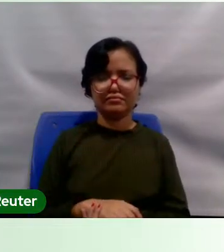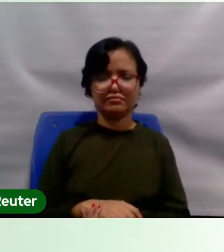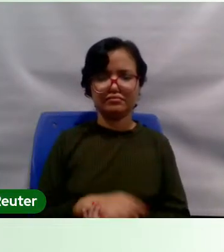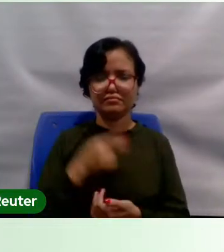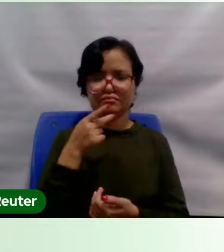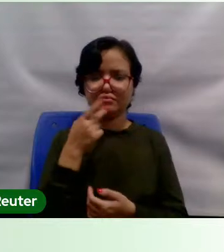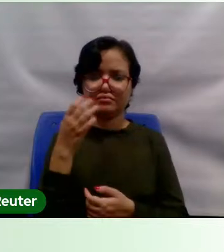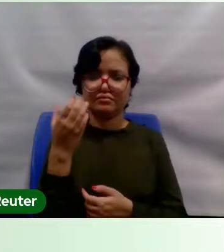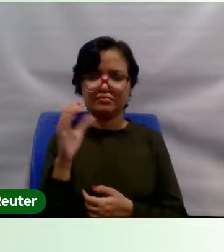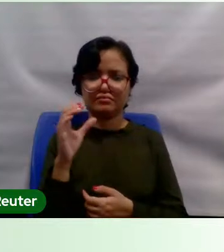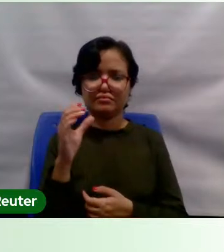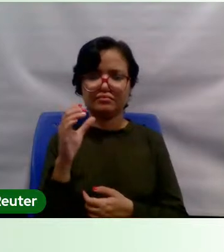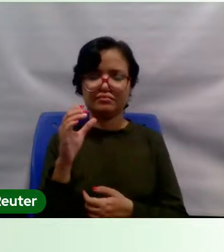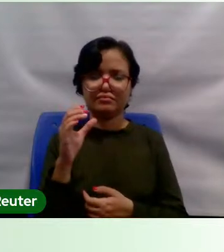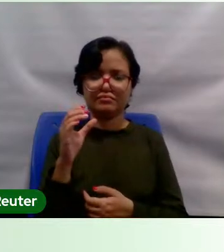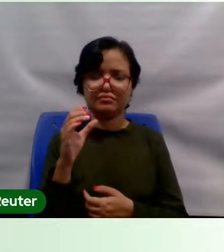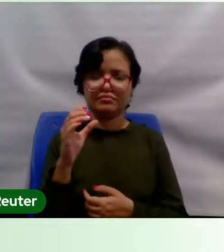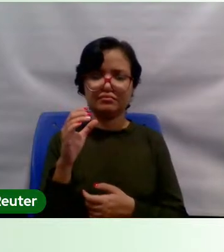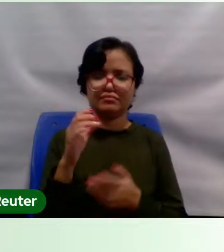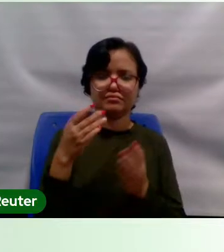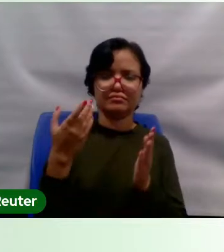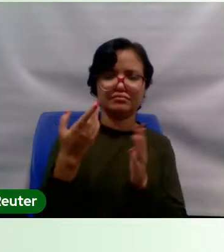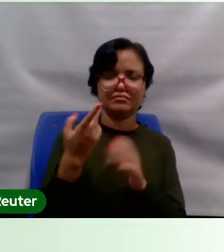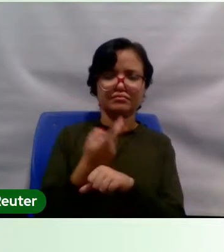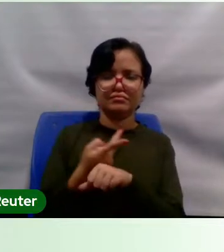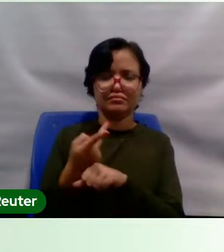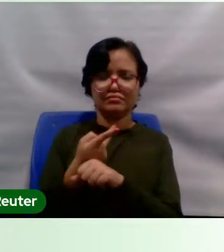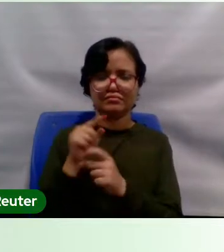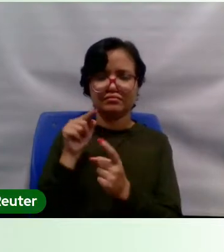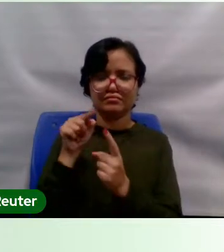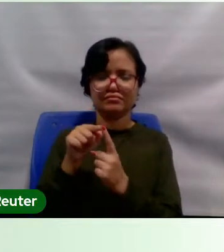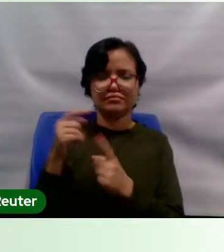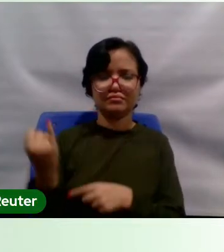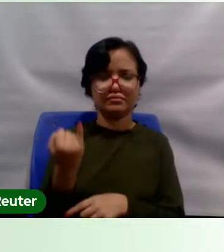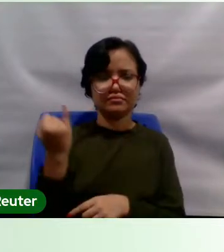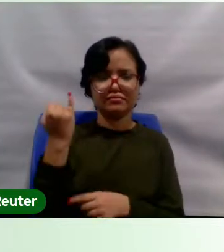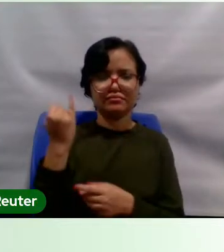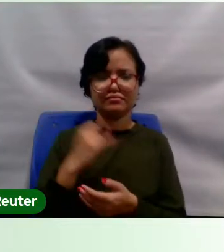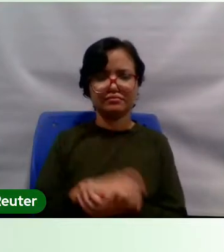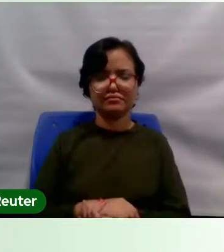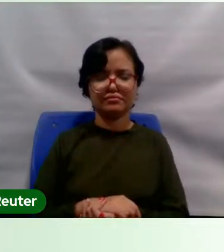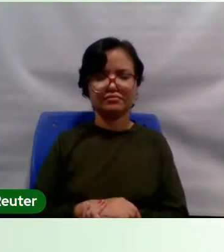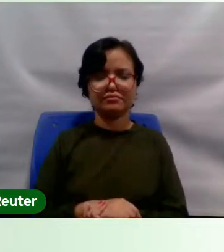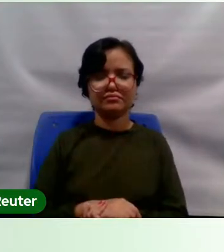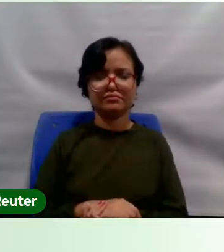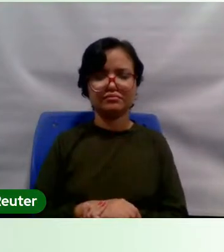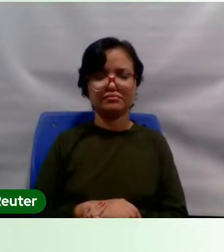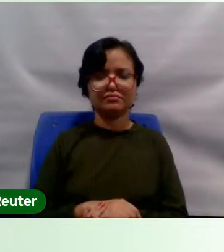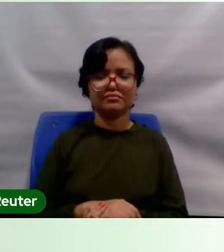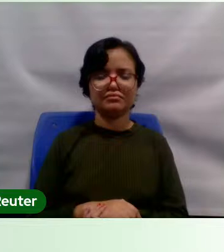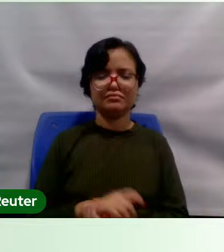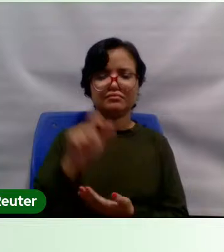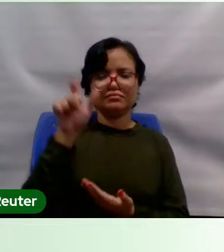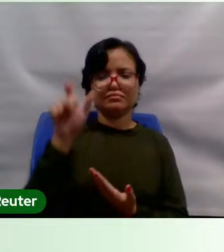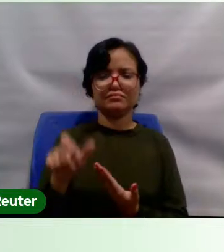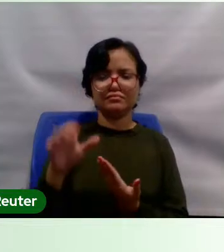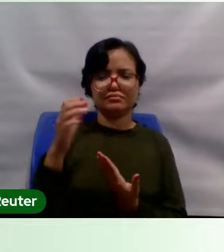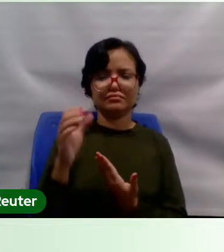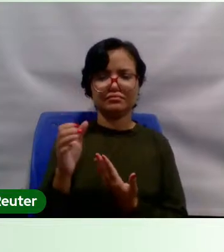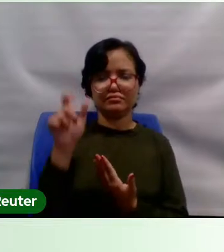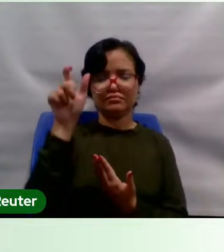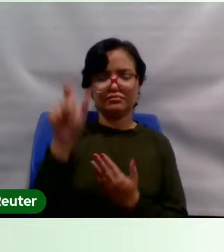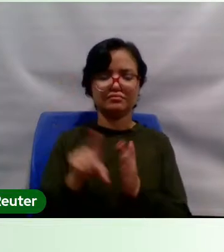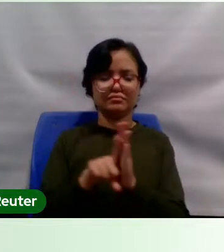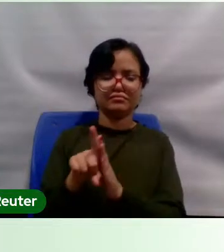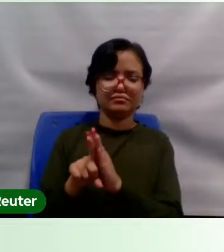onde a busca da objetividade era fundamental. Esse cientista, esse pesquisador,